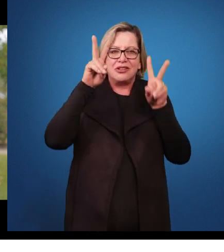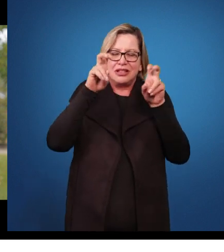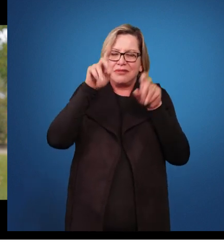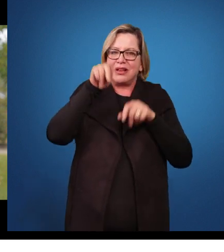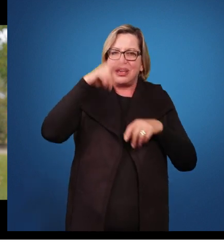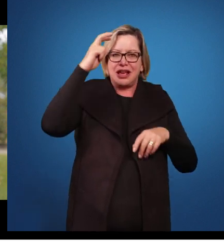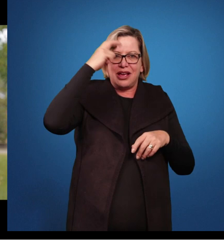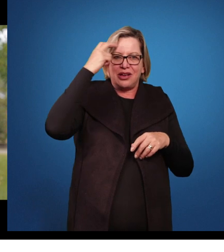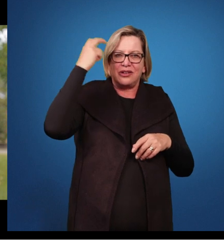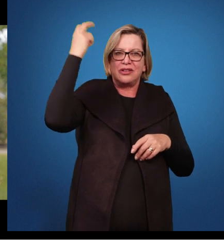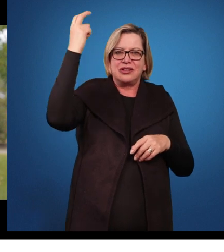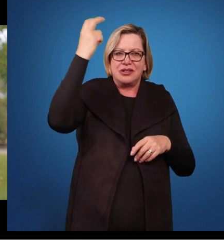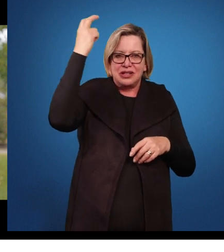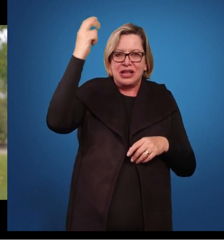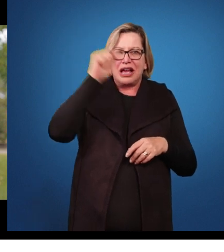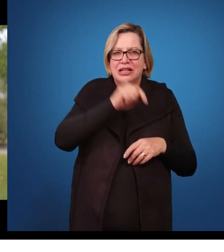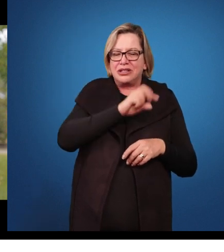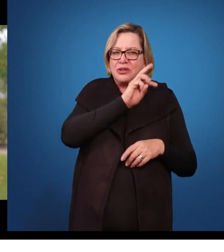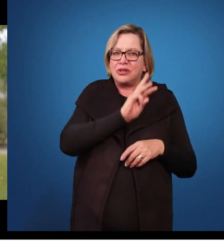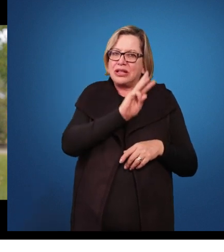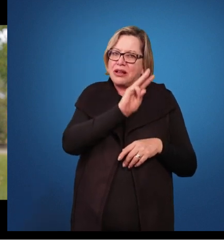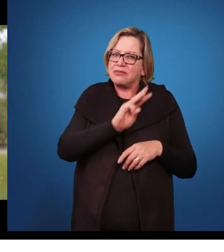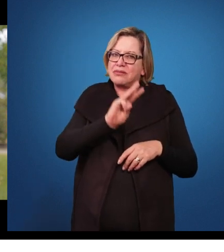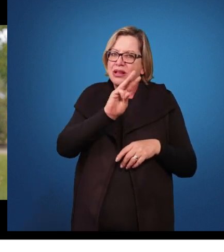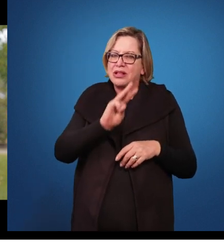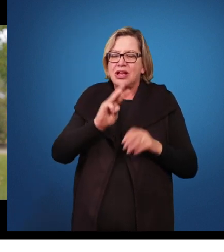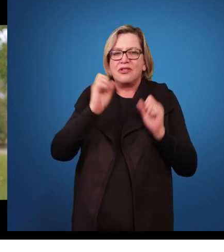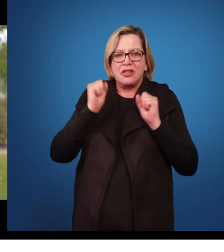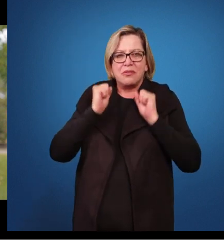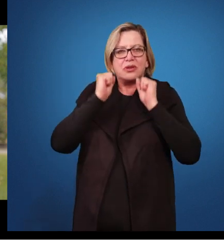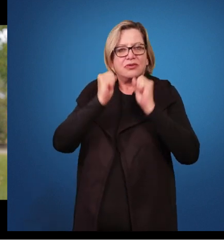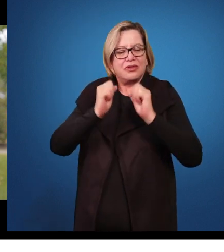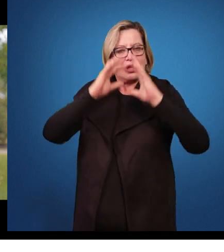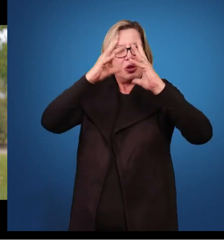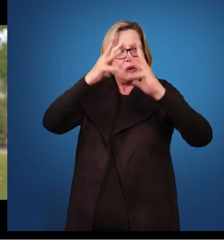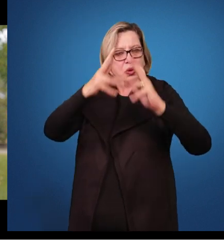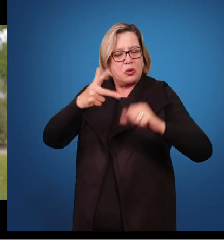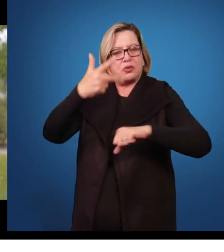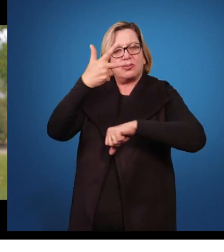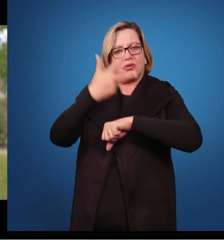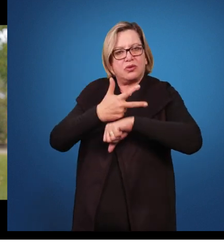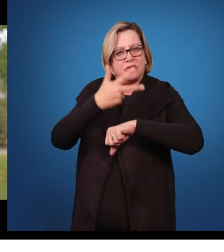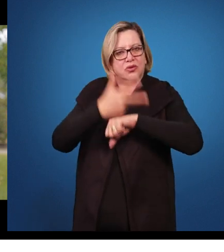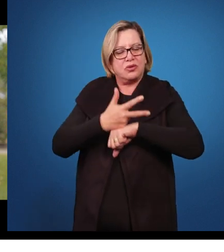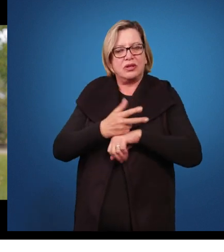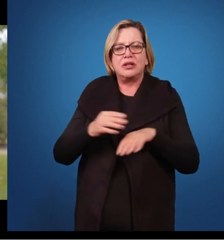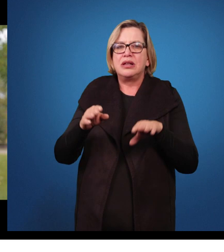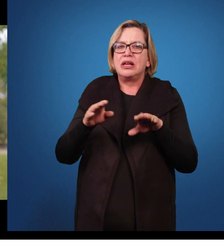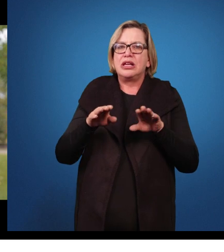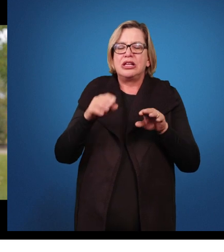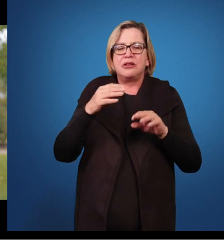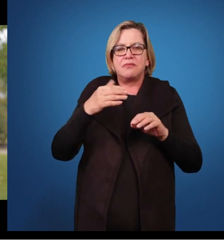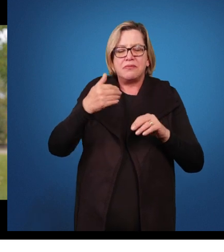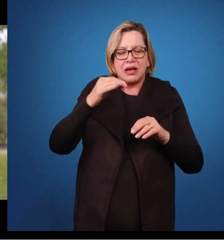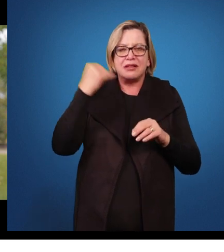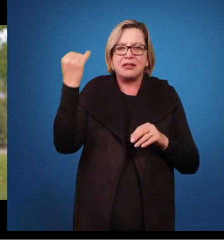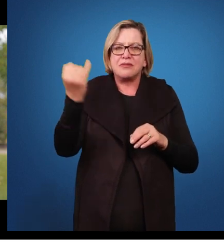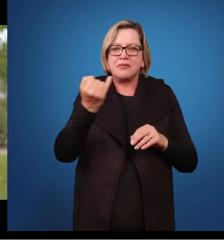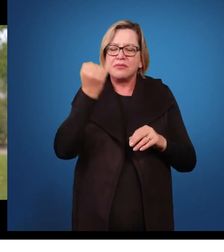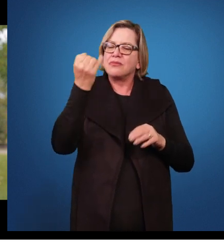Aqui no endereço que passa na tela, você pode acompanhar todos os outros nossos episódios. E, tão importante quanto isso, é compartilhar este